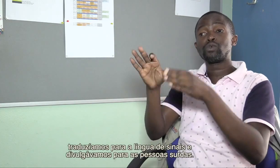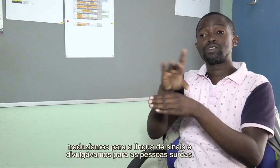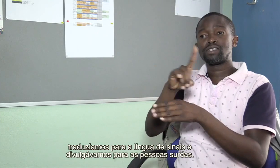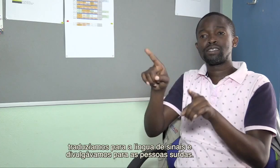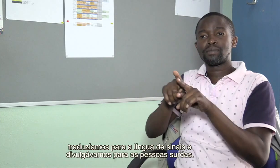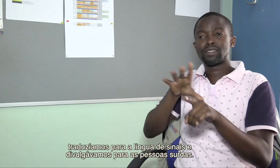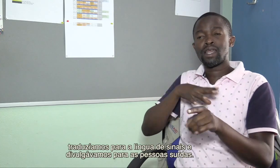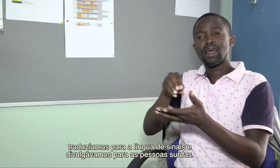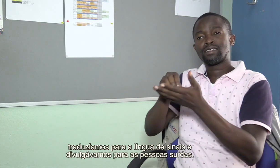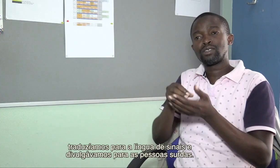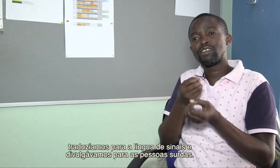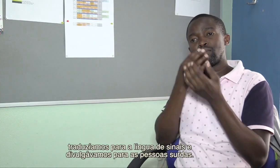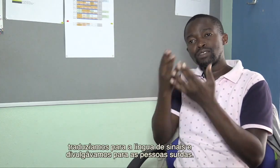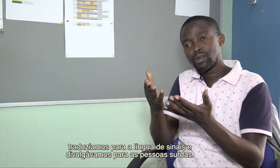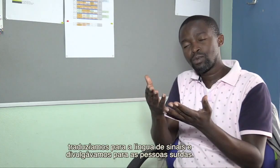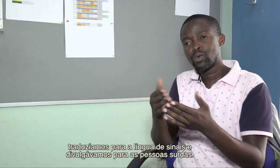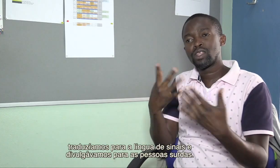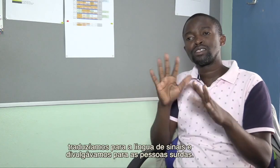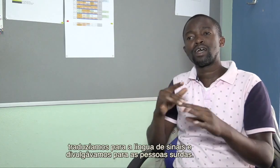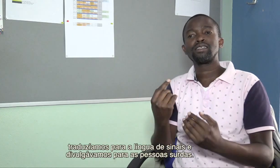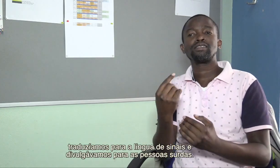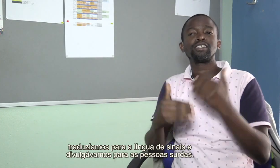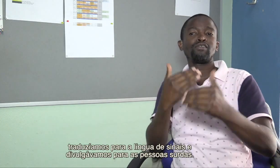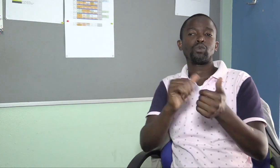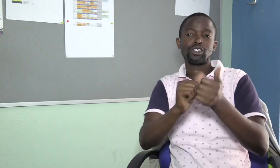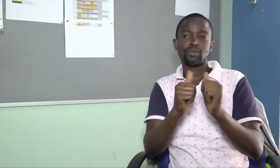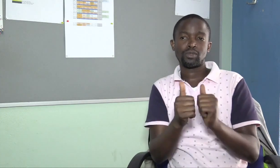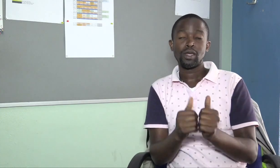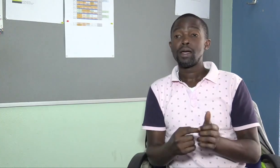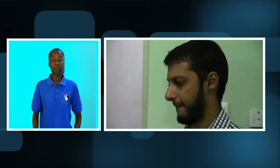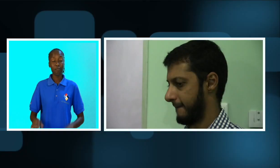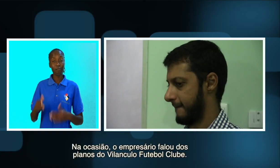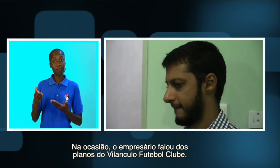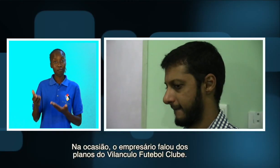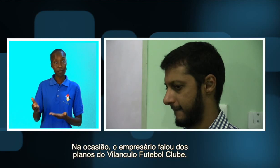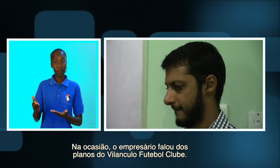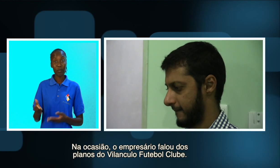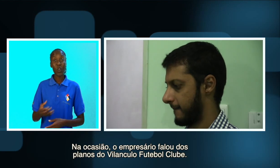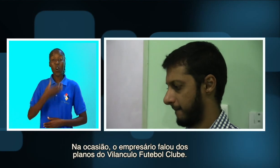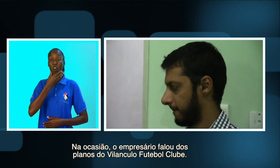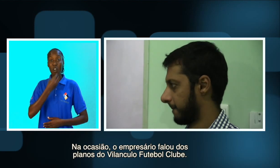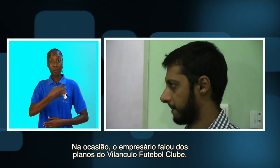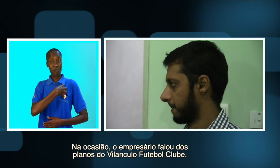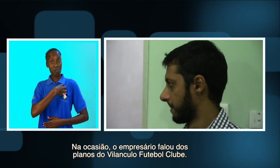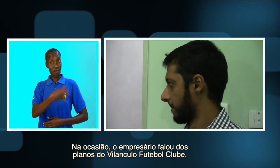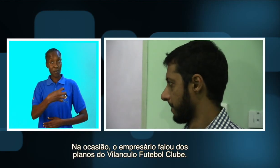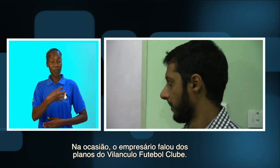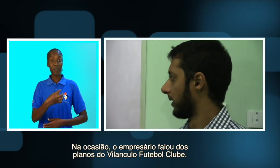lá a língua de sinais e divulgar para que as pessoas com deficiência também tenham acesso. Na ocasião, o